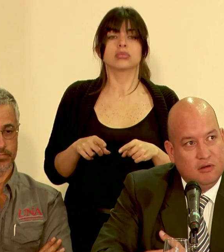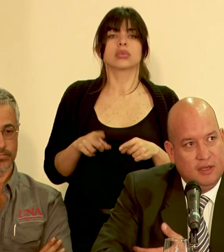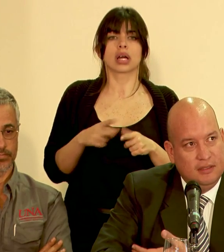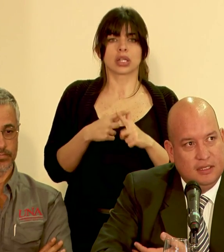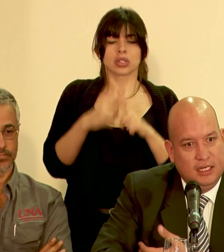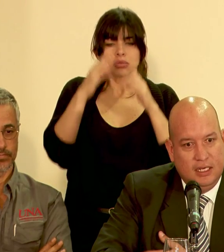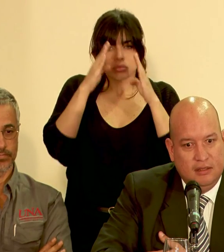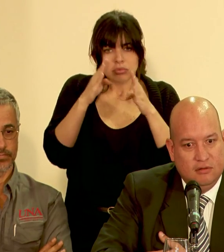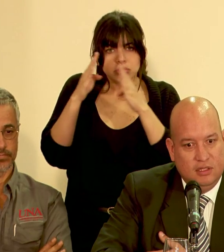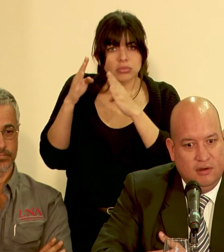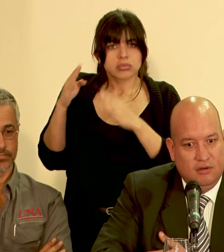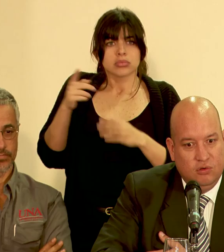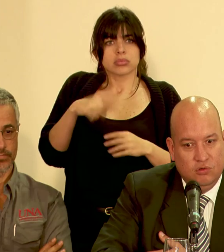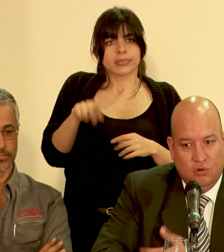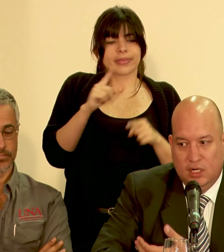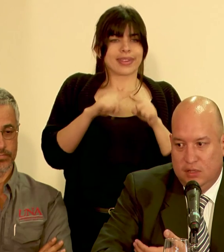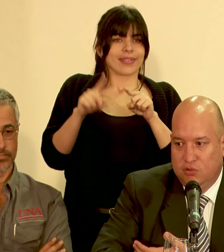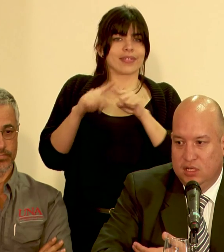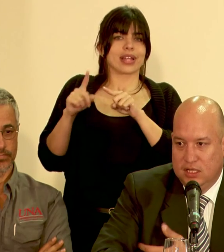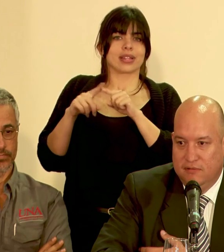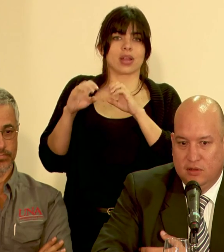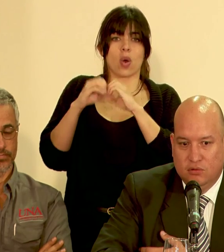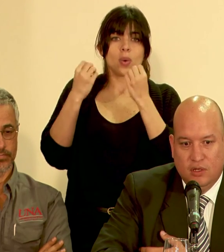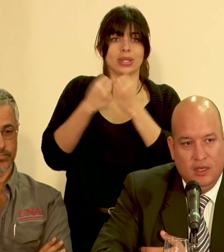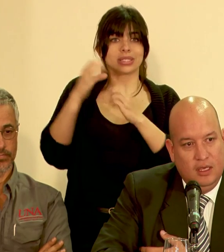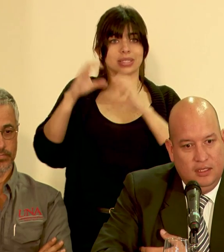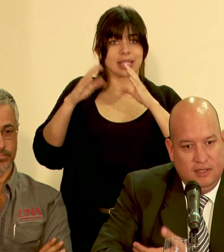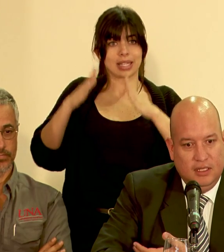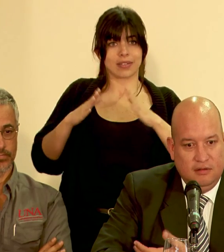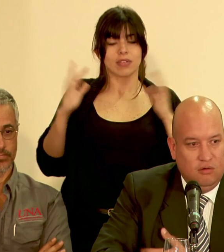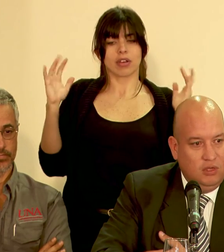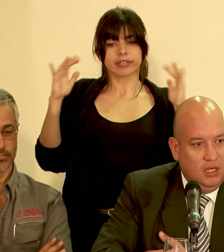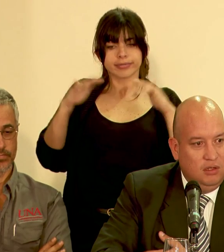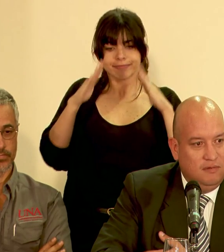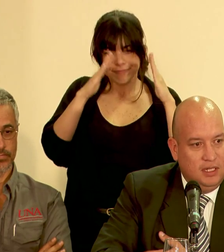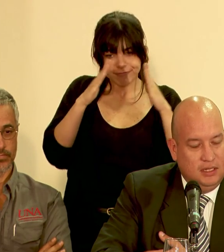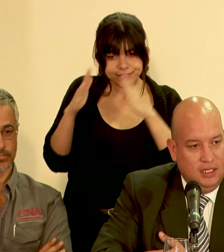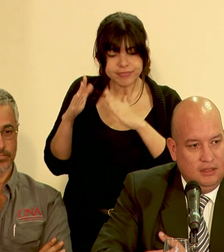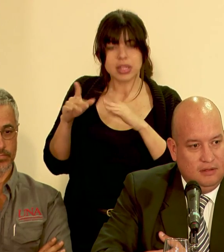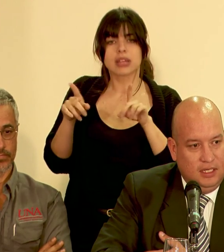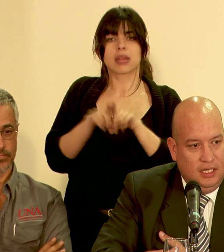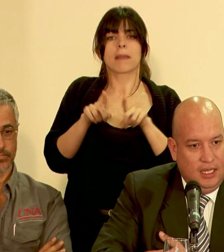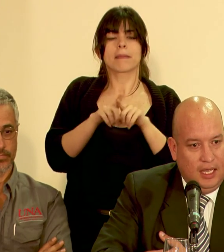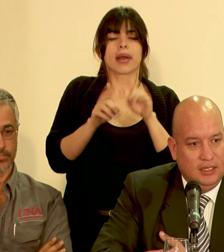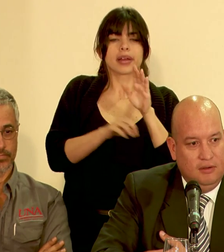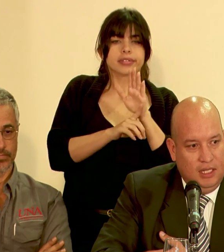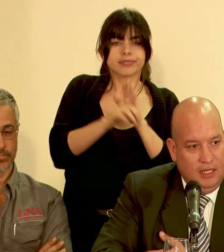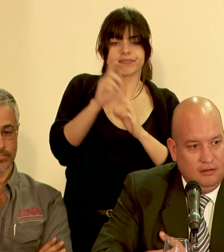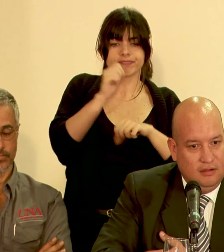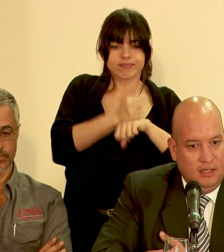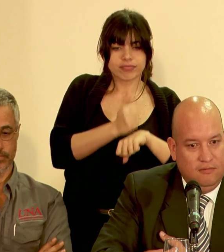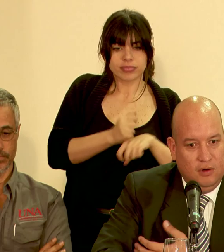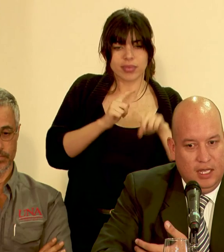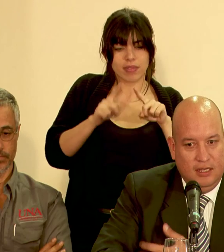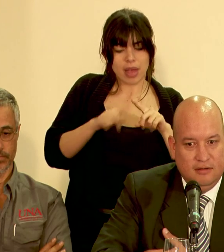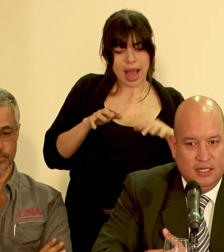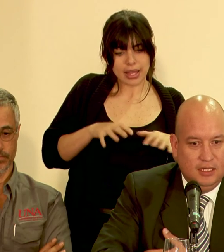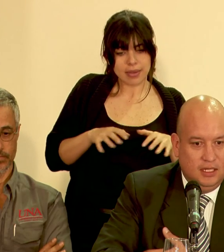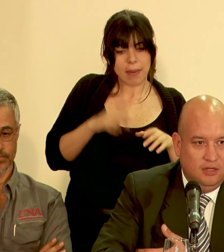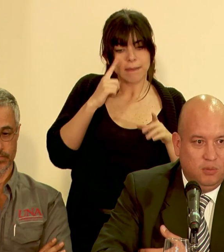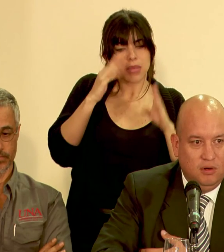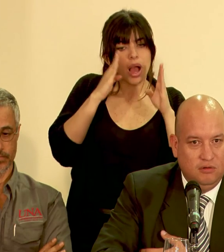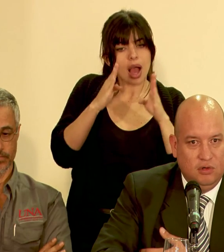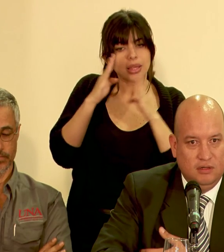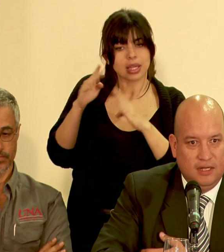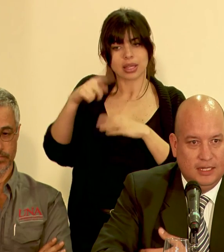atendiendo a través de los diversos organismos científicos y se han desarrollado diferentes actividades enfocadas a